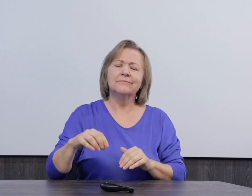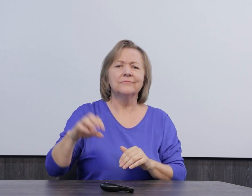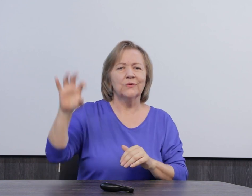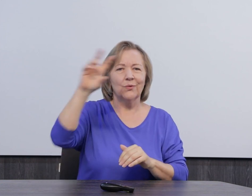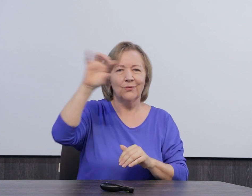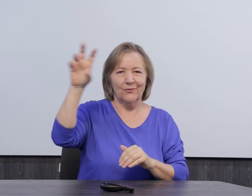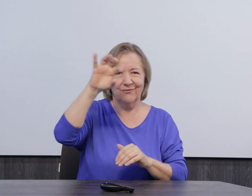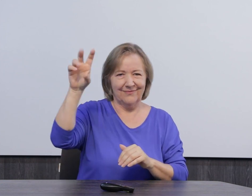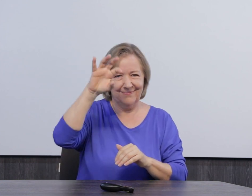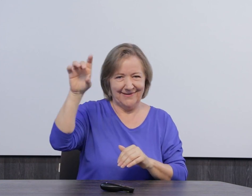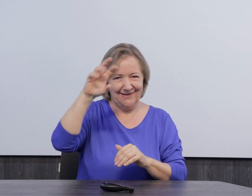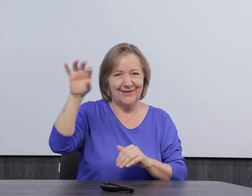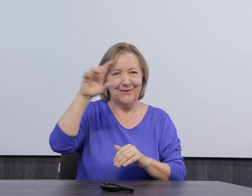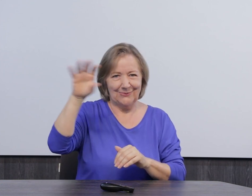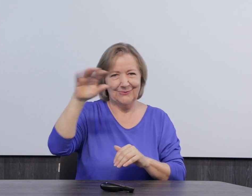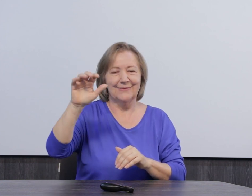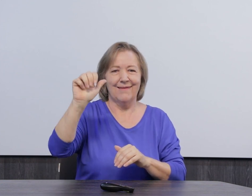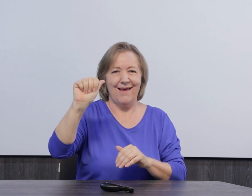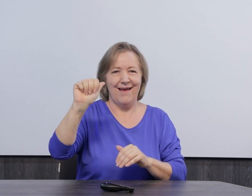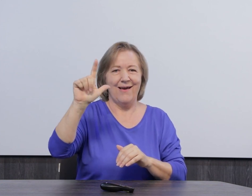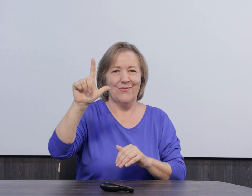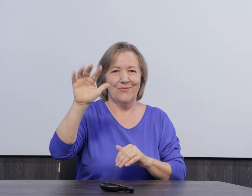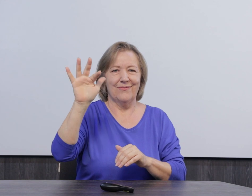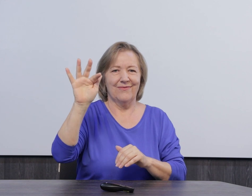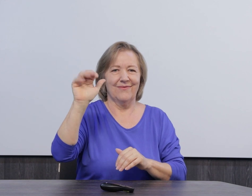Também iremos trabalhar o alfabeto manual.